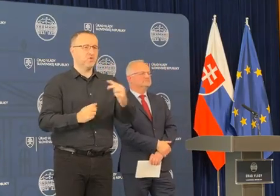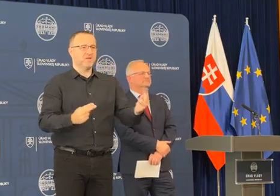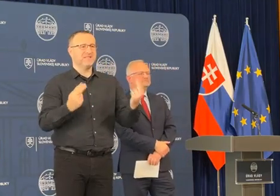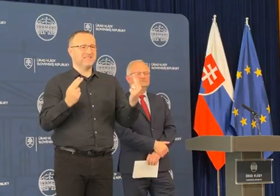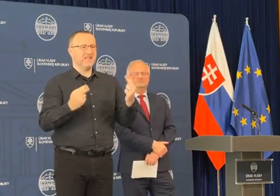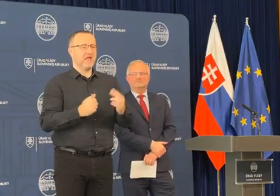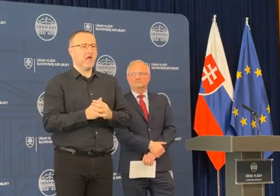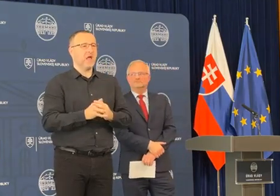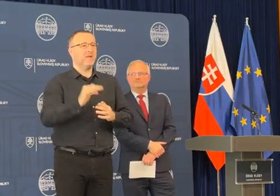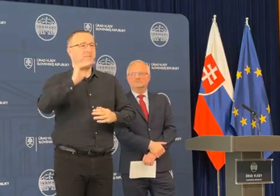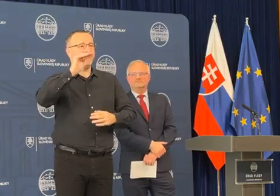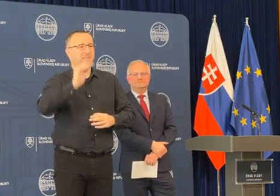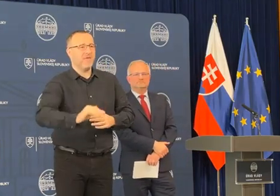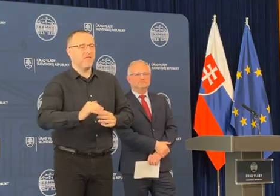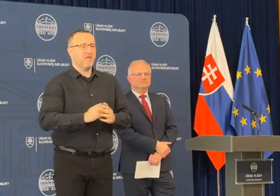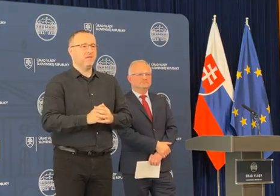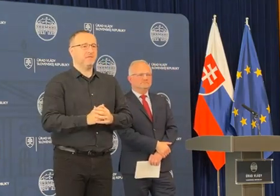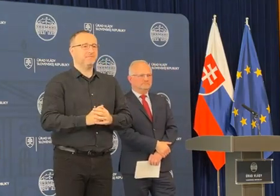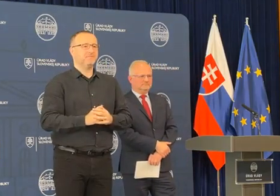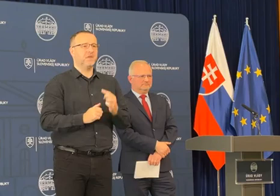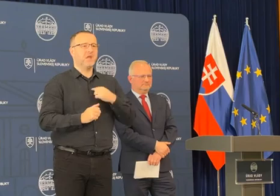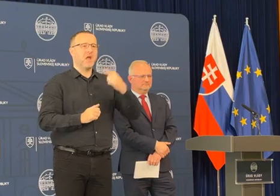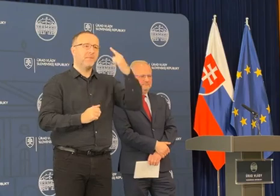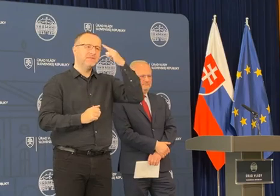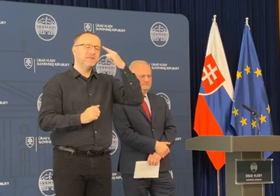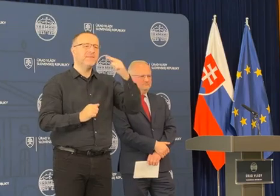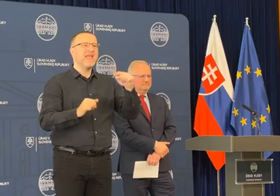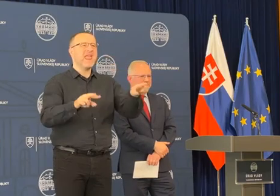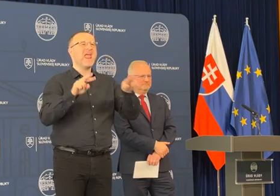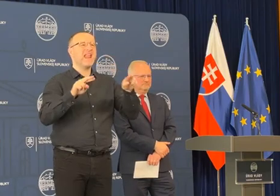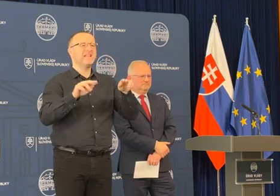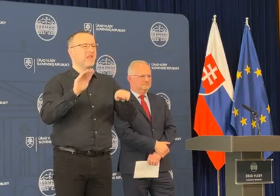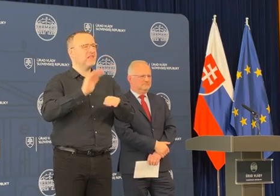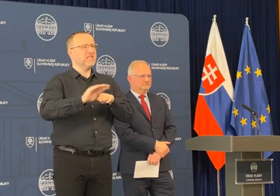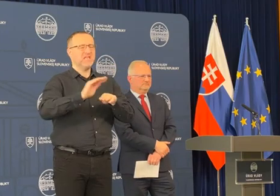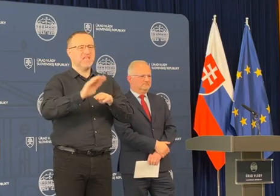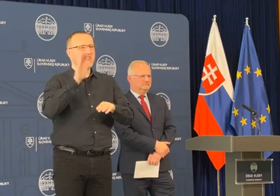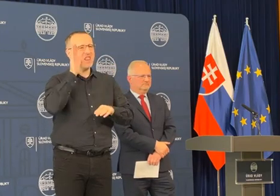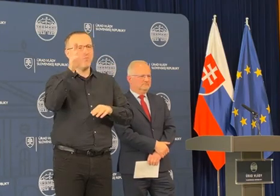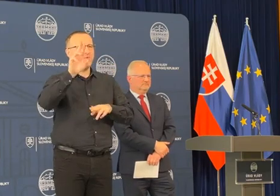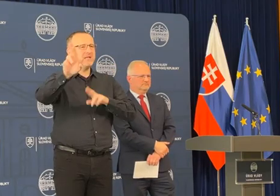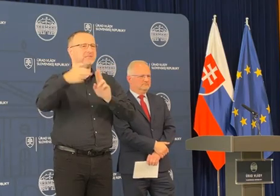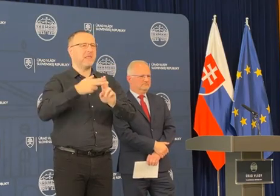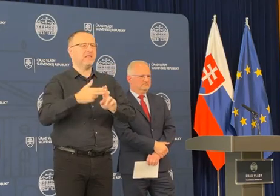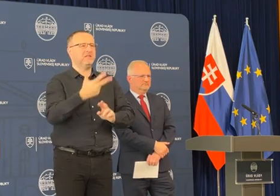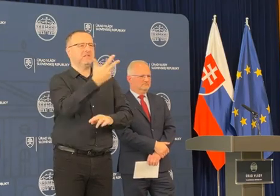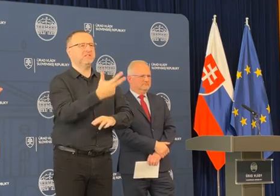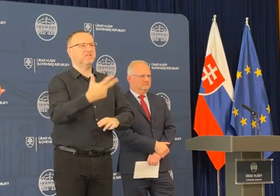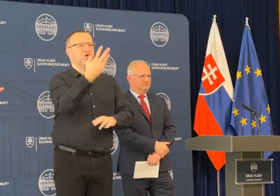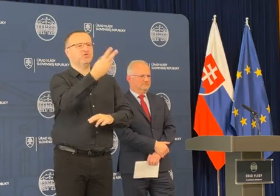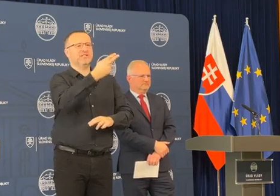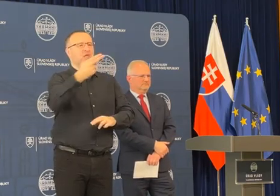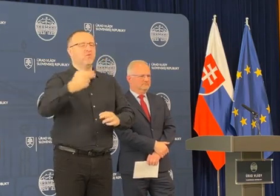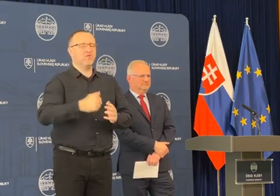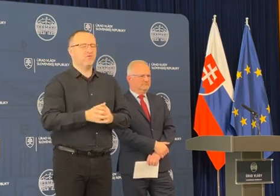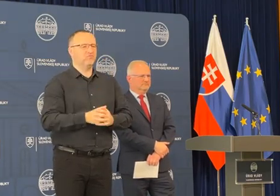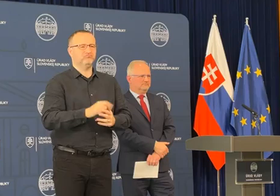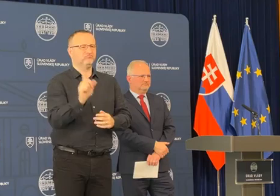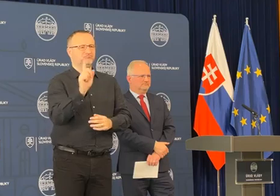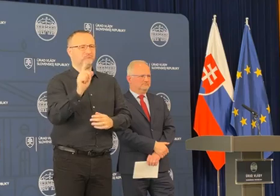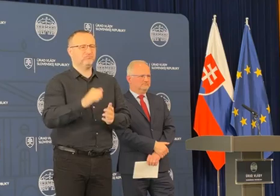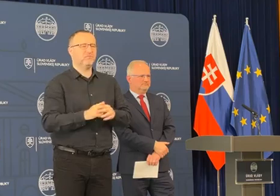je nižšia. Ja si myslím, že elektrická energia sa už nikdy nevráti na túto úroveň. Tie predpoklady